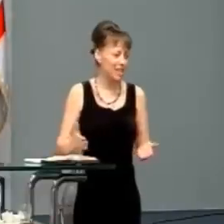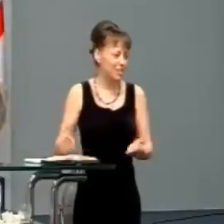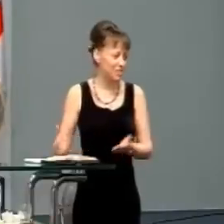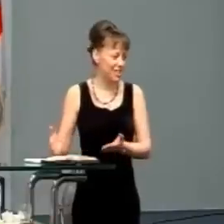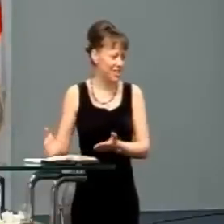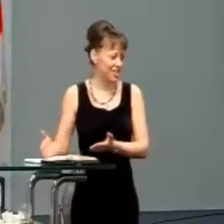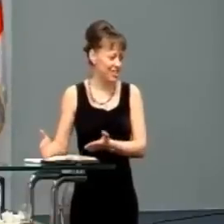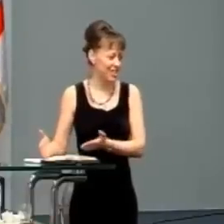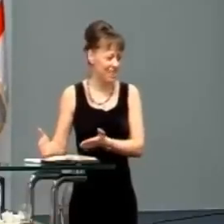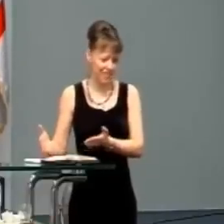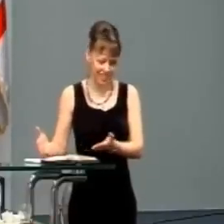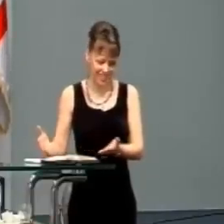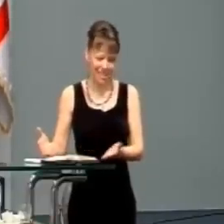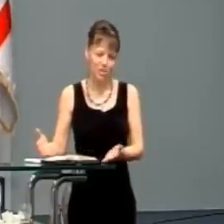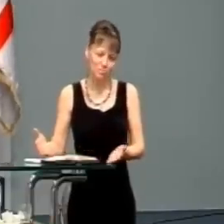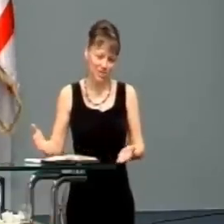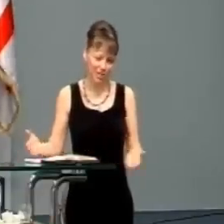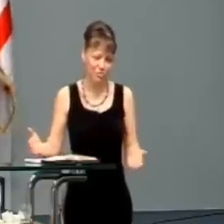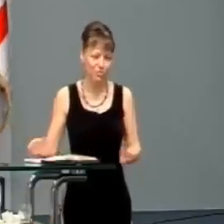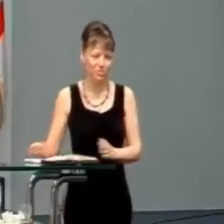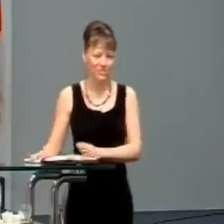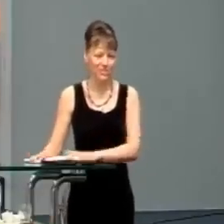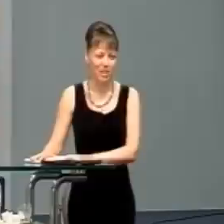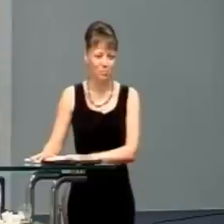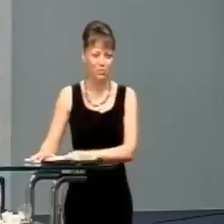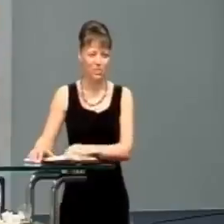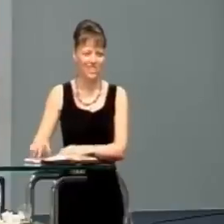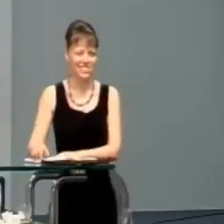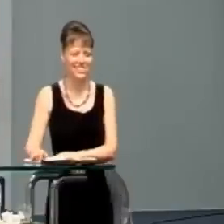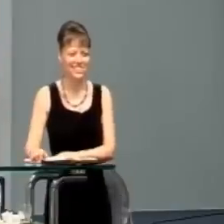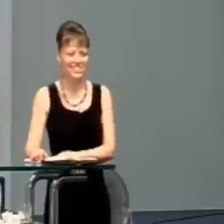Snažím sa držať toho, čo je napísané v manuáli,